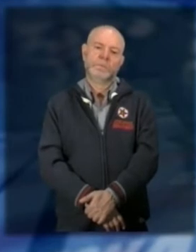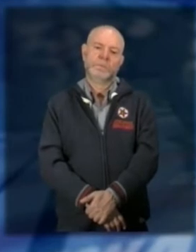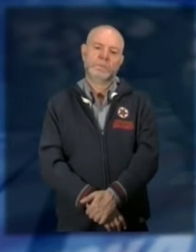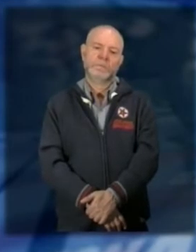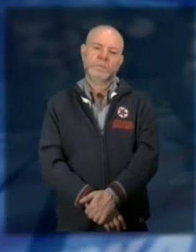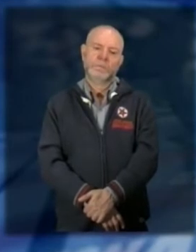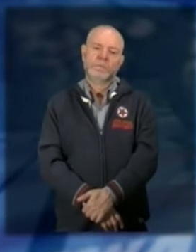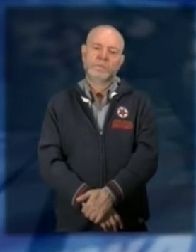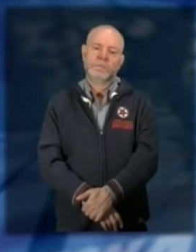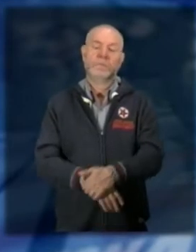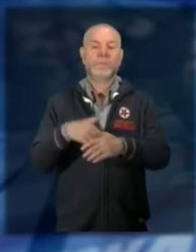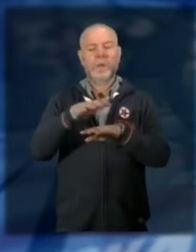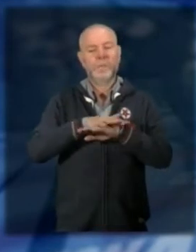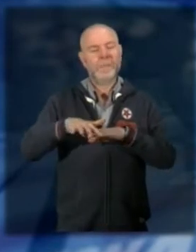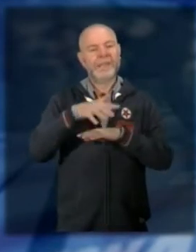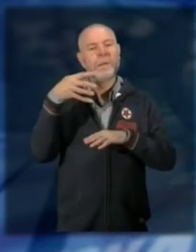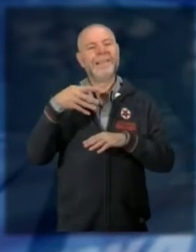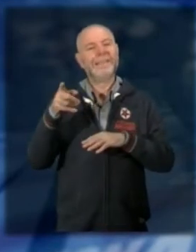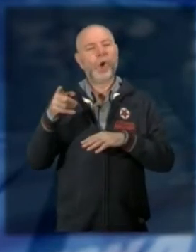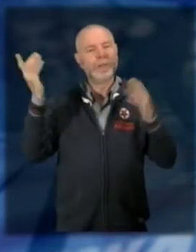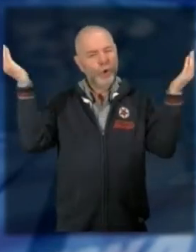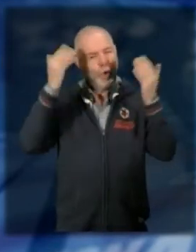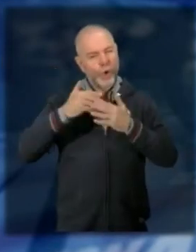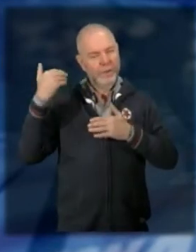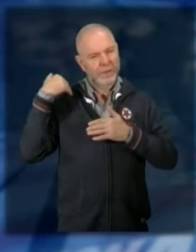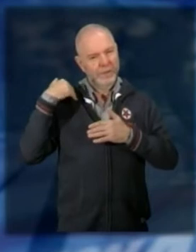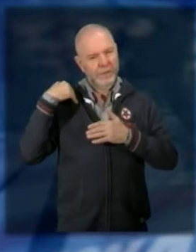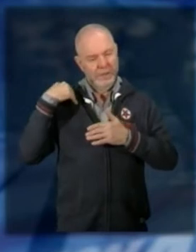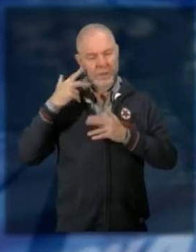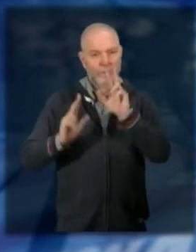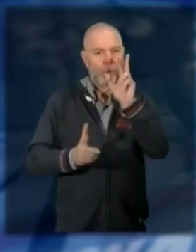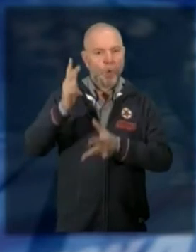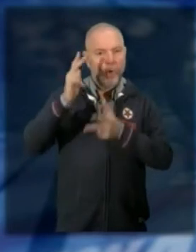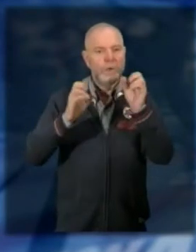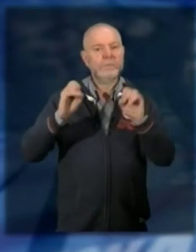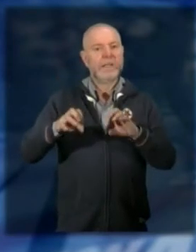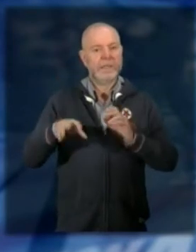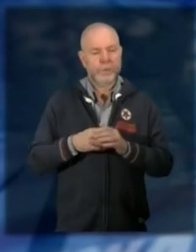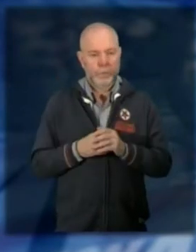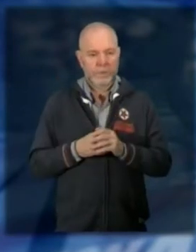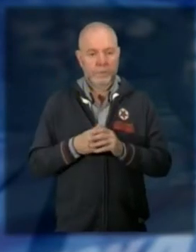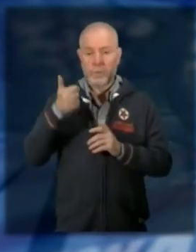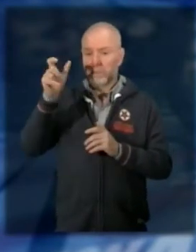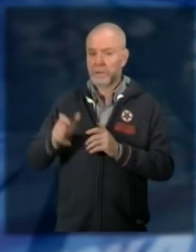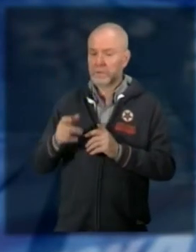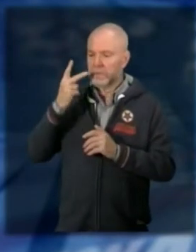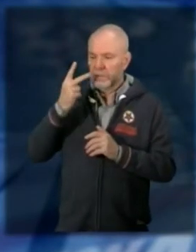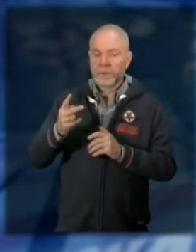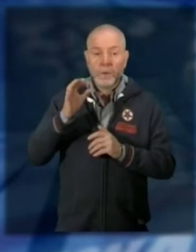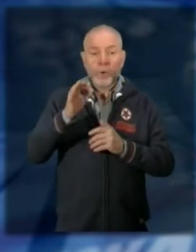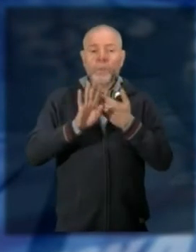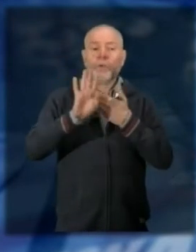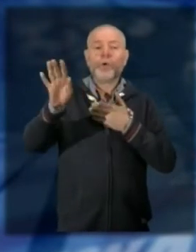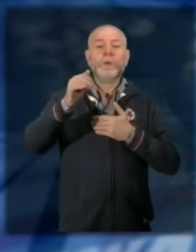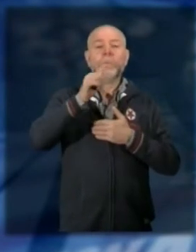incendio di Cassonetti in piazza Matteotti a Intra l'1.30 di martedì sul posto è giunta la polizia chiamata da un passante l'incendio è divampato di